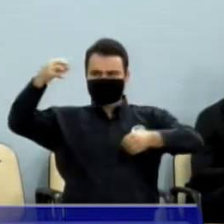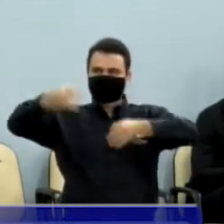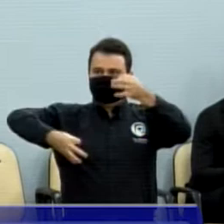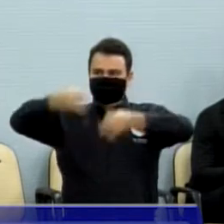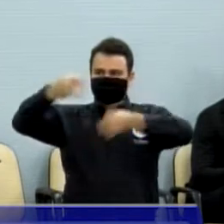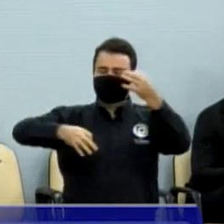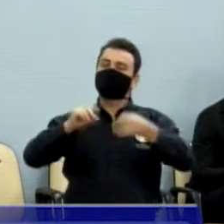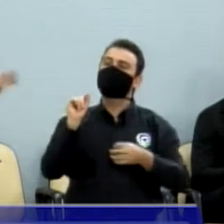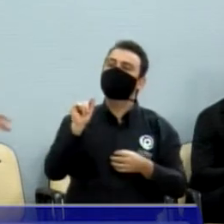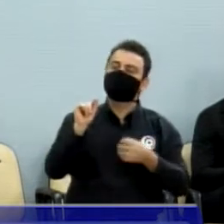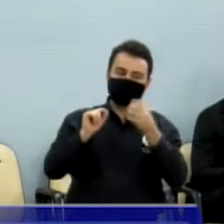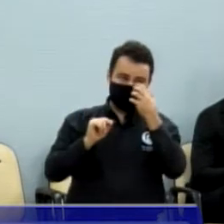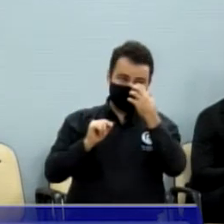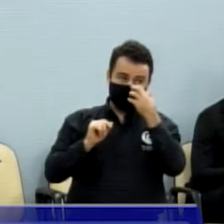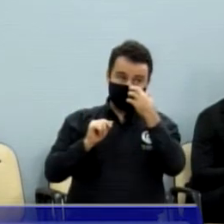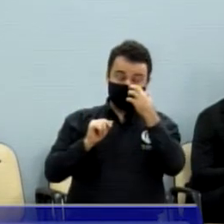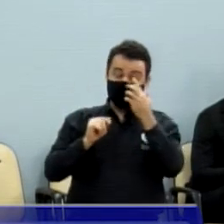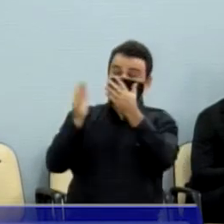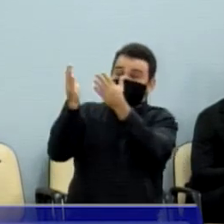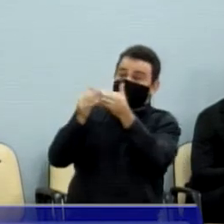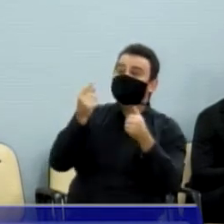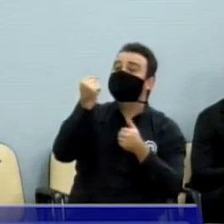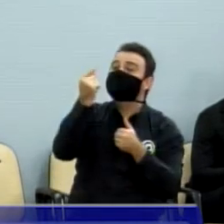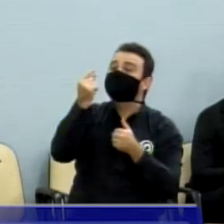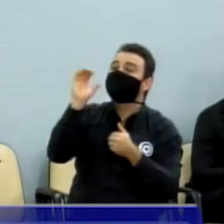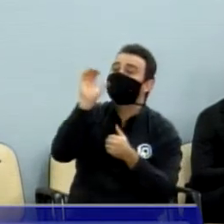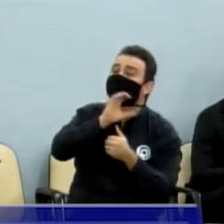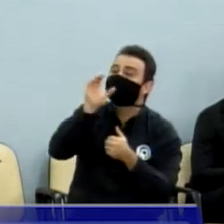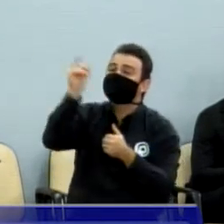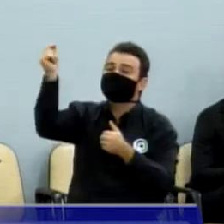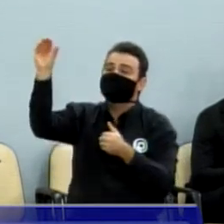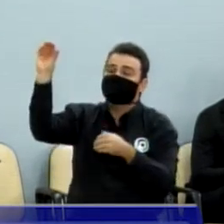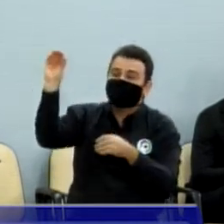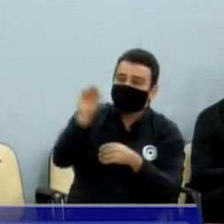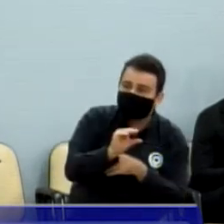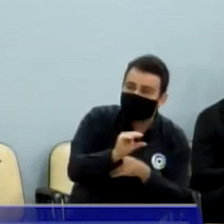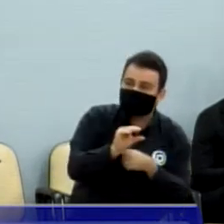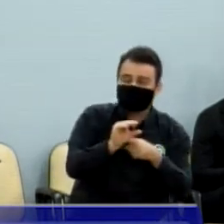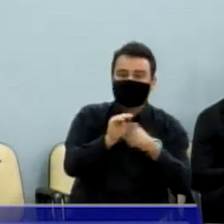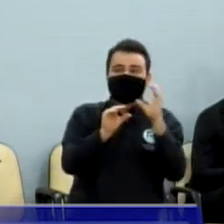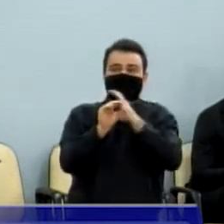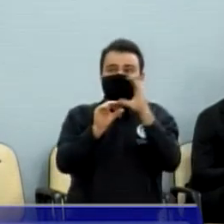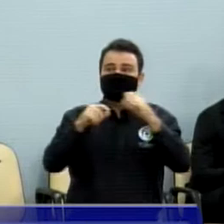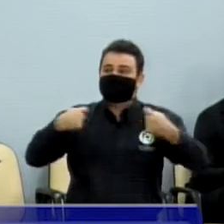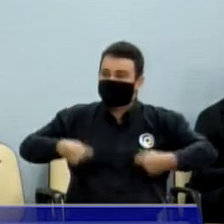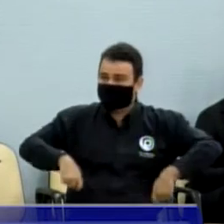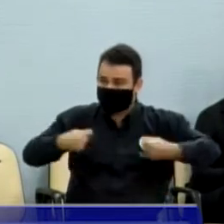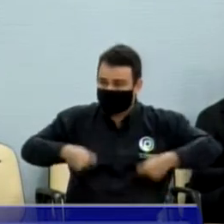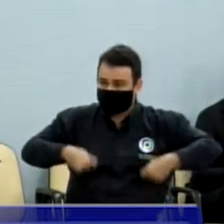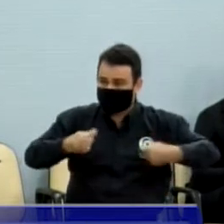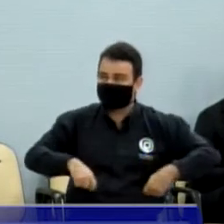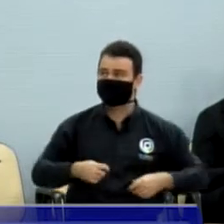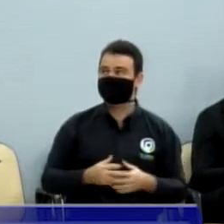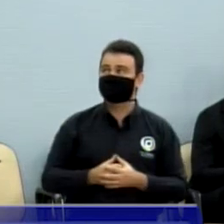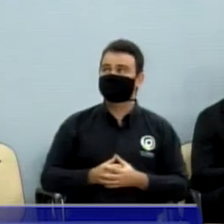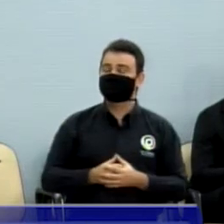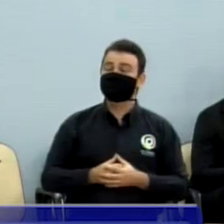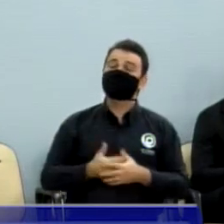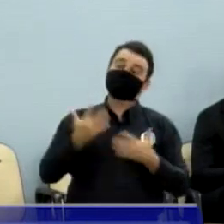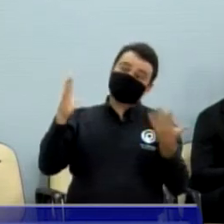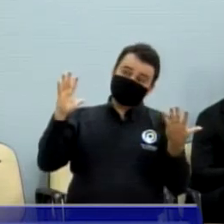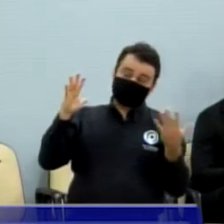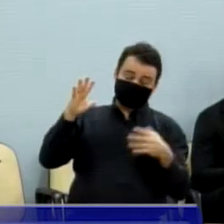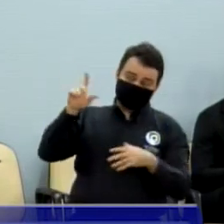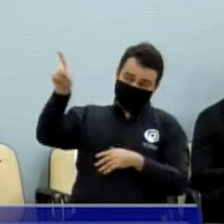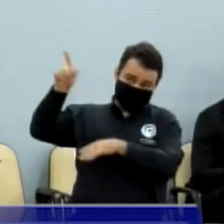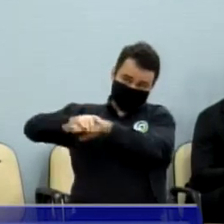emergencial, como nós todos pedimos na pandemia, não foi possível, porque visto de iniciativa, visto de iniciativa e é prerrogativo do prefeito.